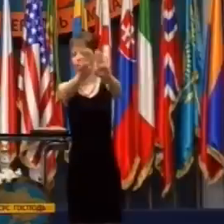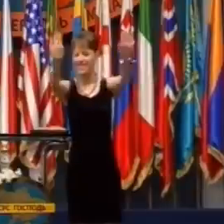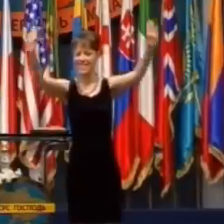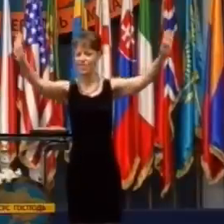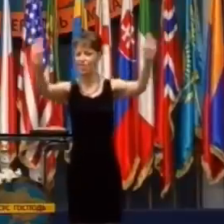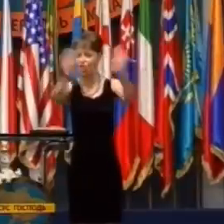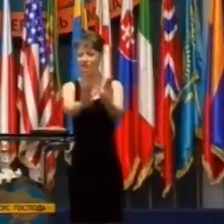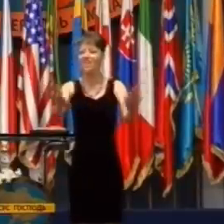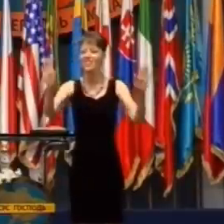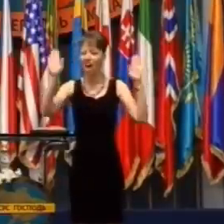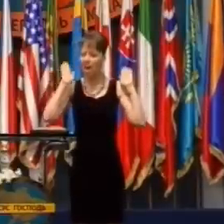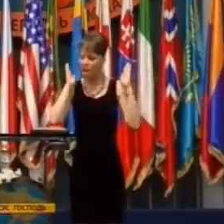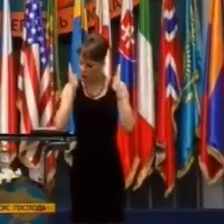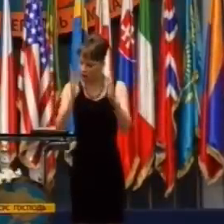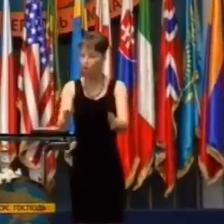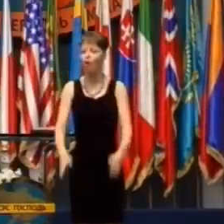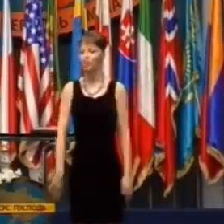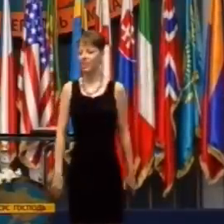perfektne uzdravená.